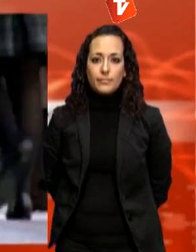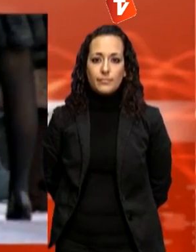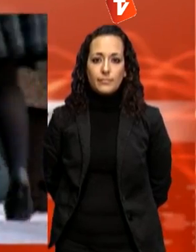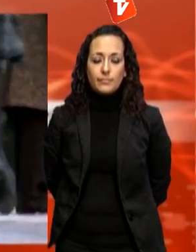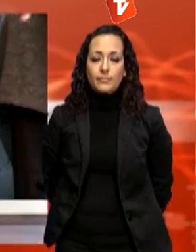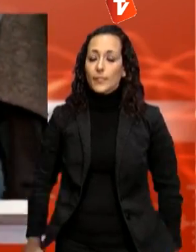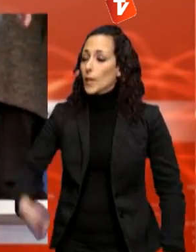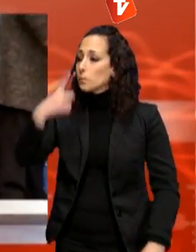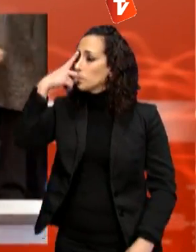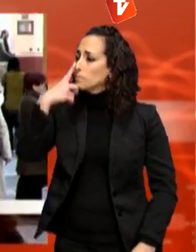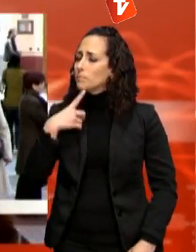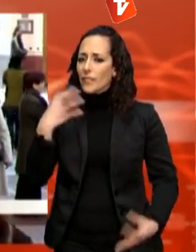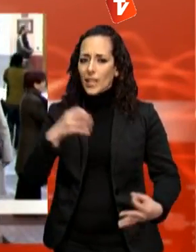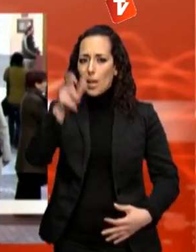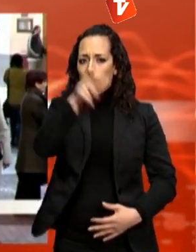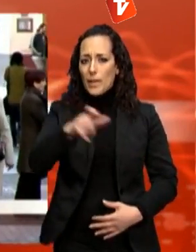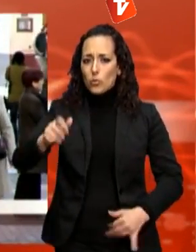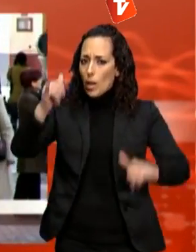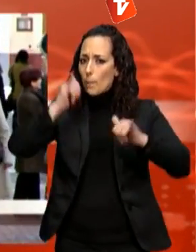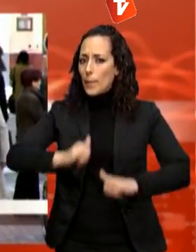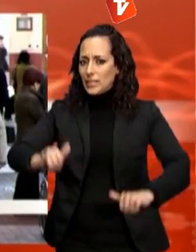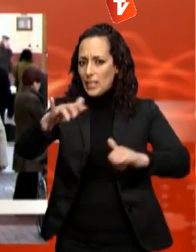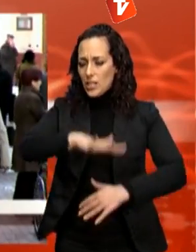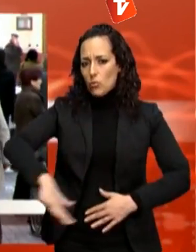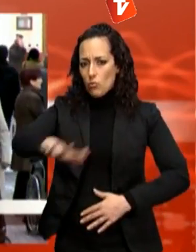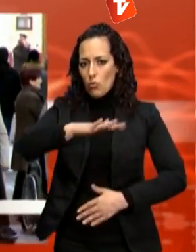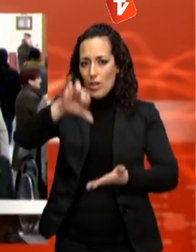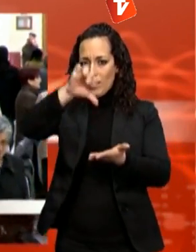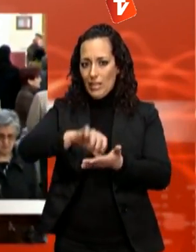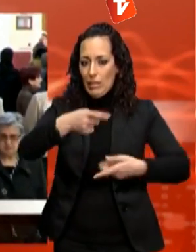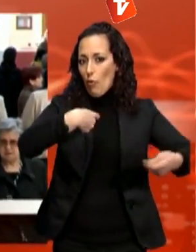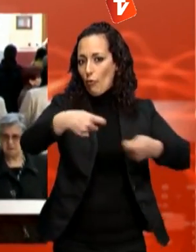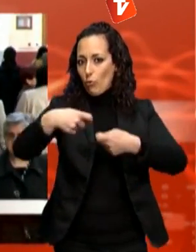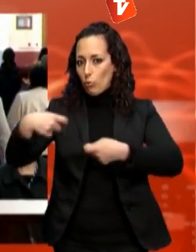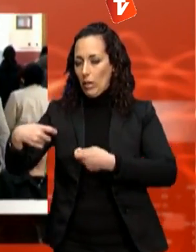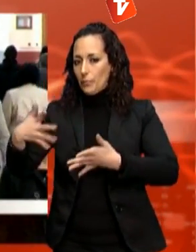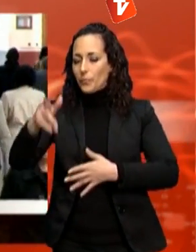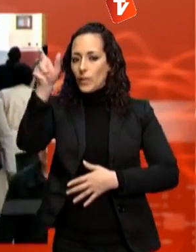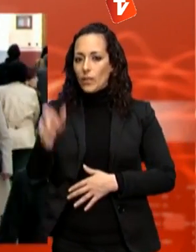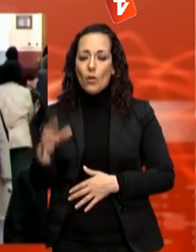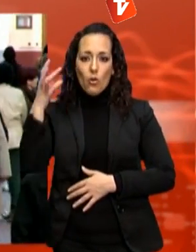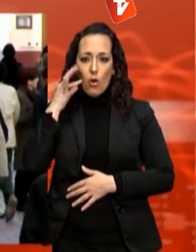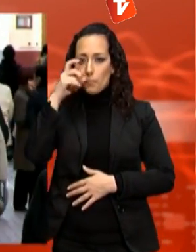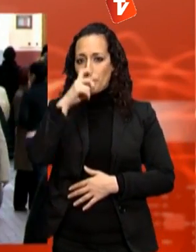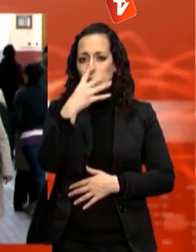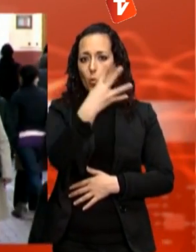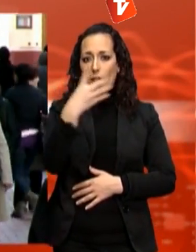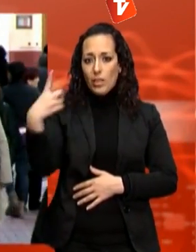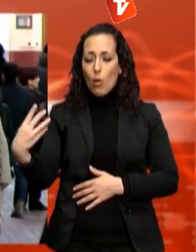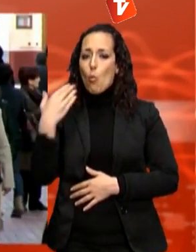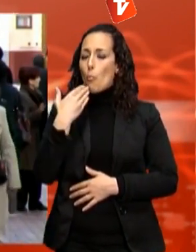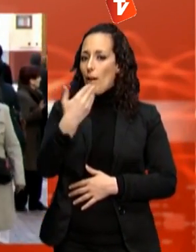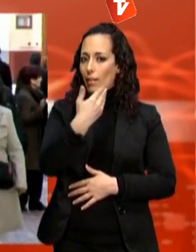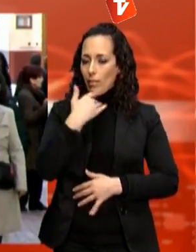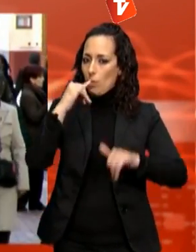El perfil d'avienant que passeja per les botigues a Terrassa Centre és el d'una dona de 40 anys que resideix a Terrassa i va per la tarda, es desplaça a peu